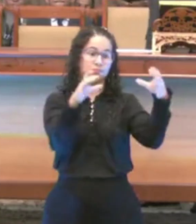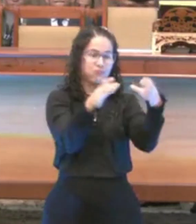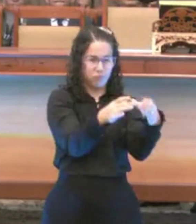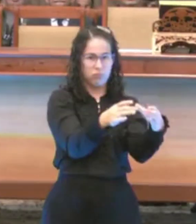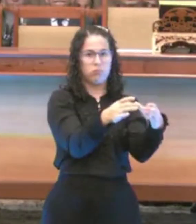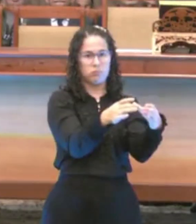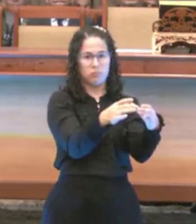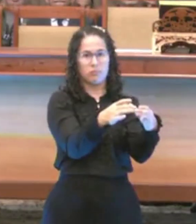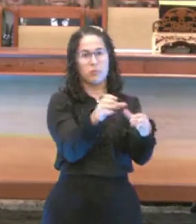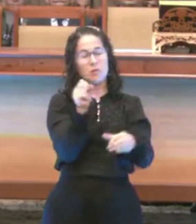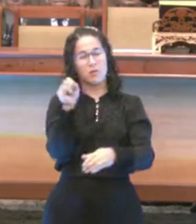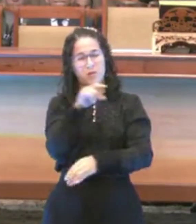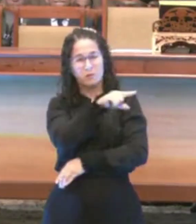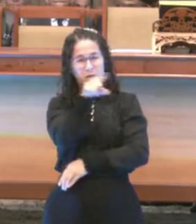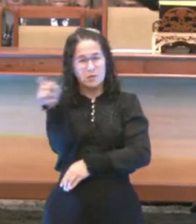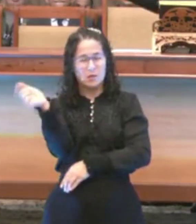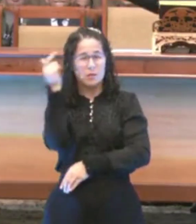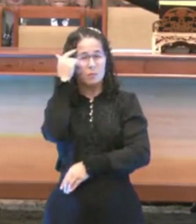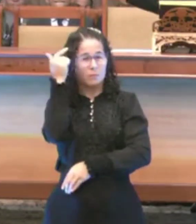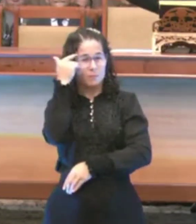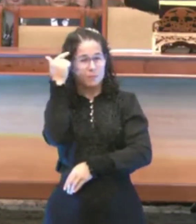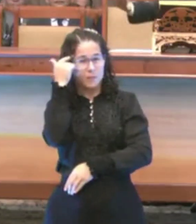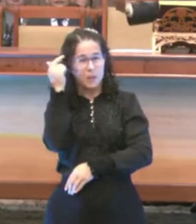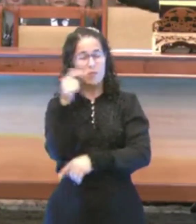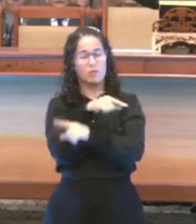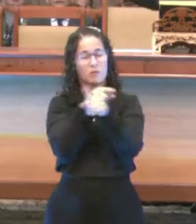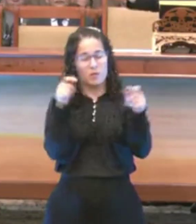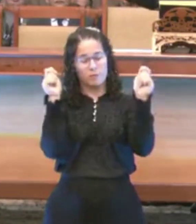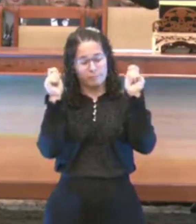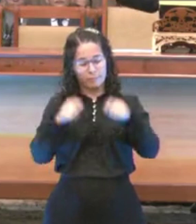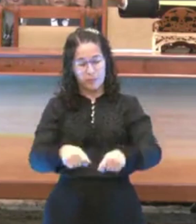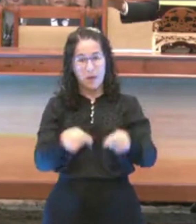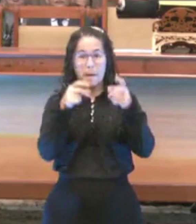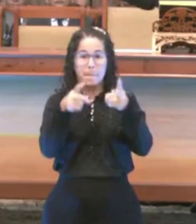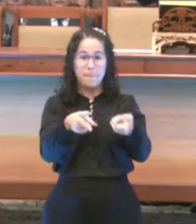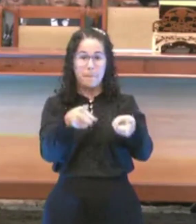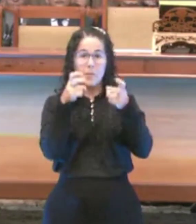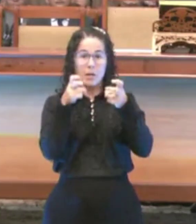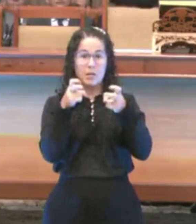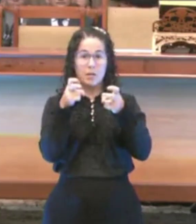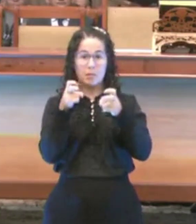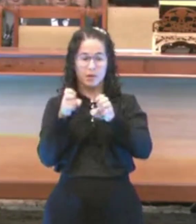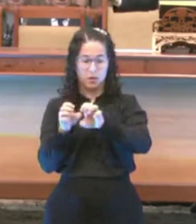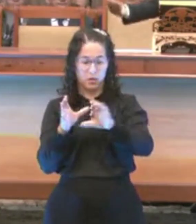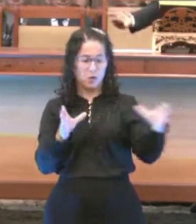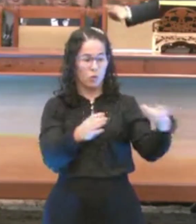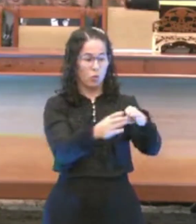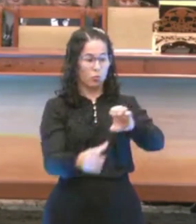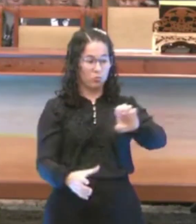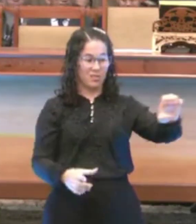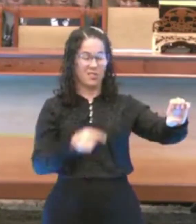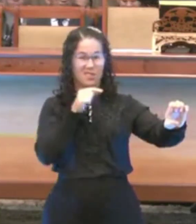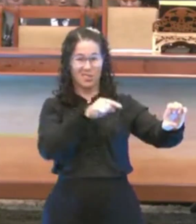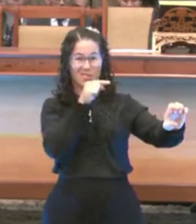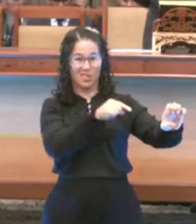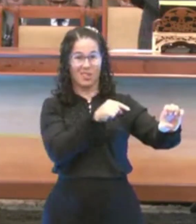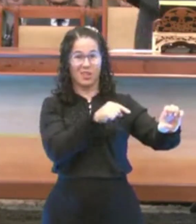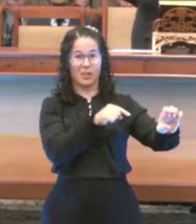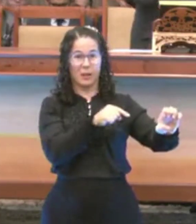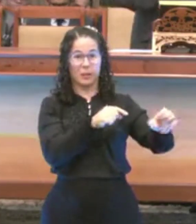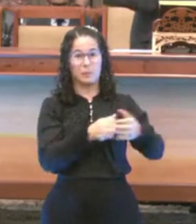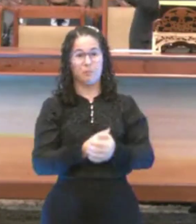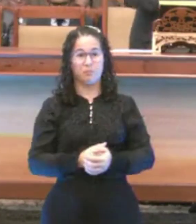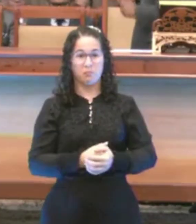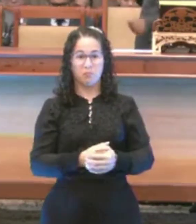esquerda, vocês podem perceber claramente que ela sempre tem ligação com países ou com outros povos que têm a linha